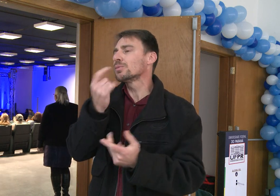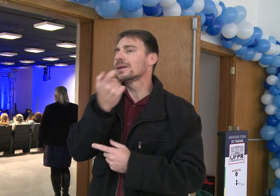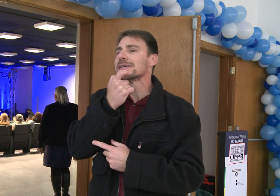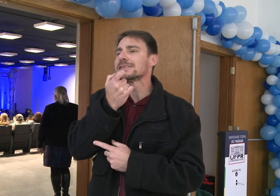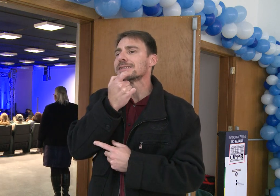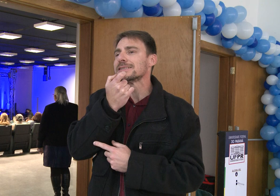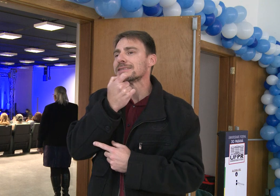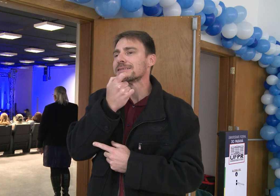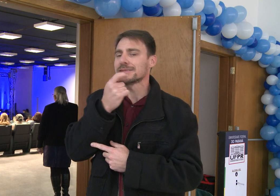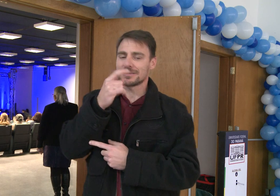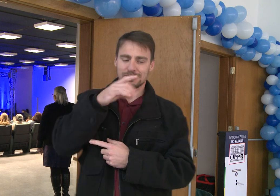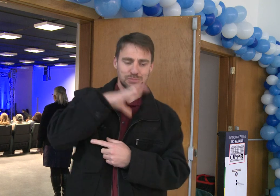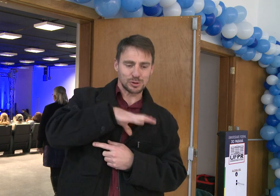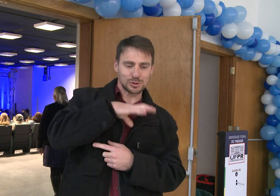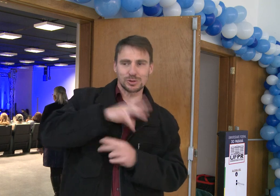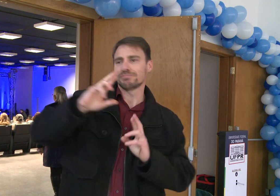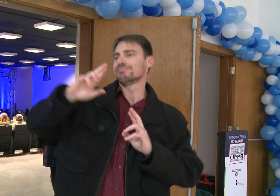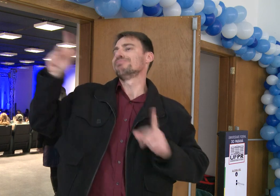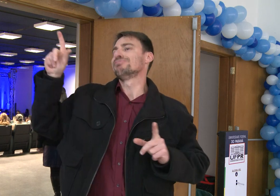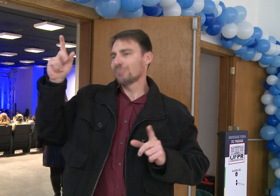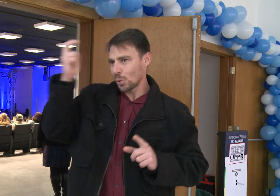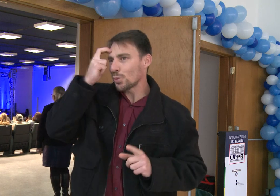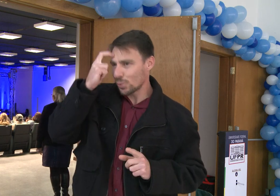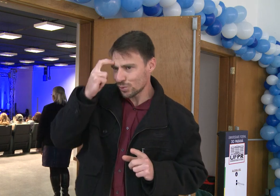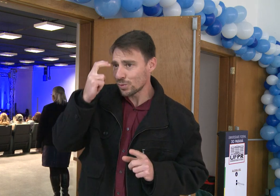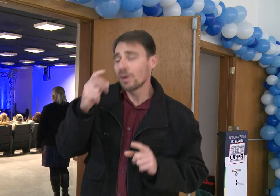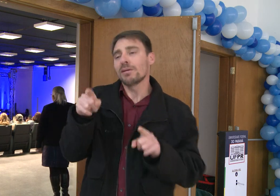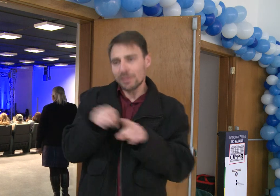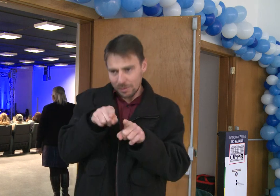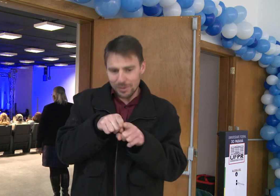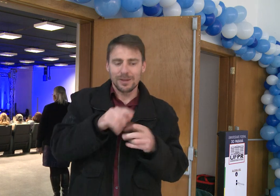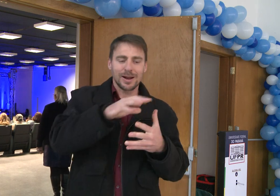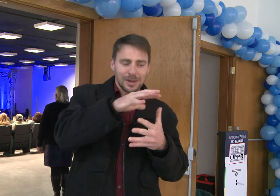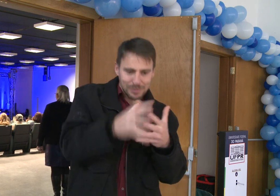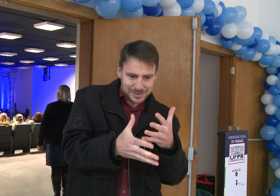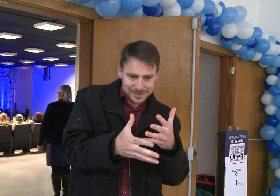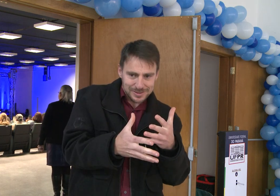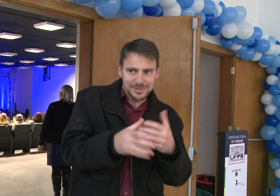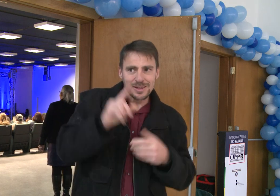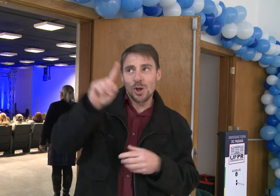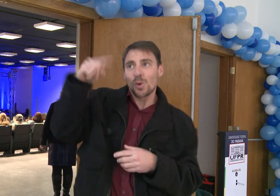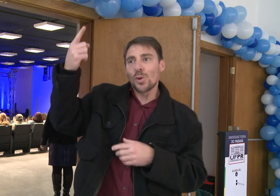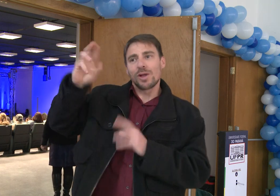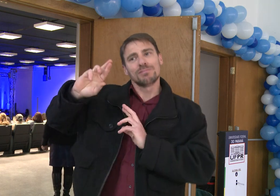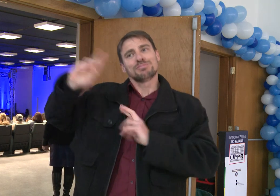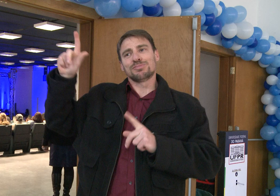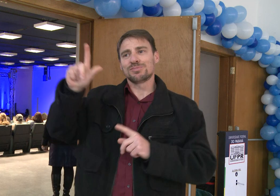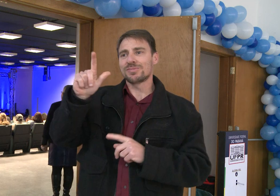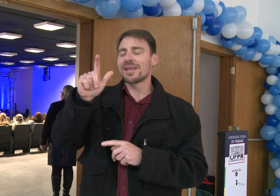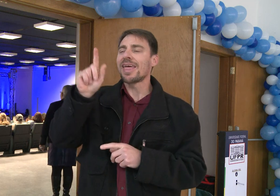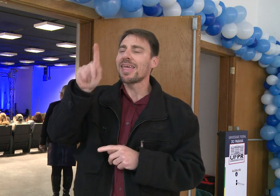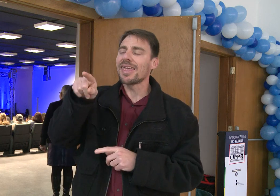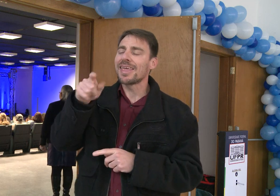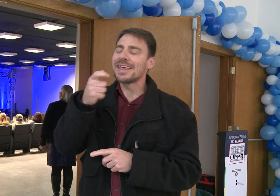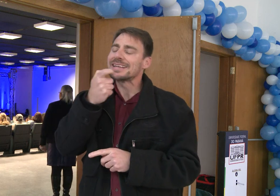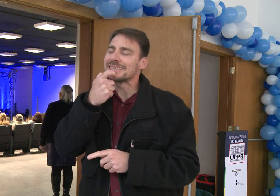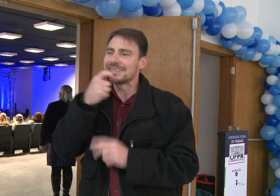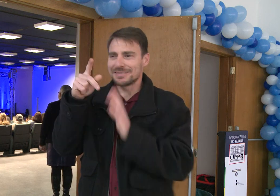cultura portuguesa, tem outros tipos de sinais. A parte